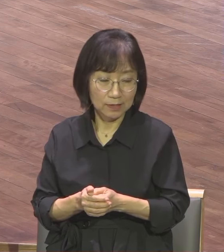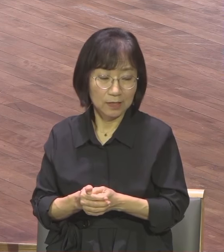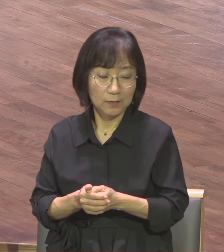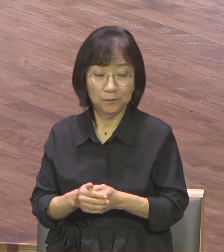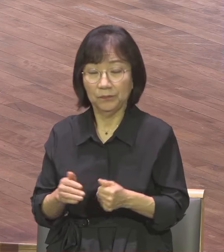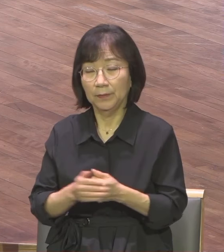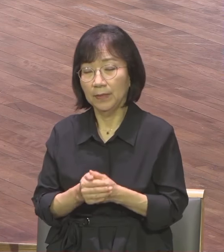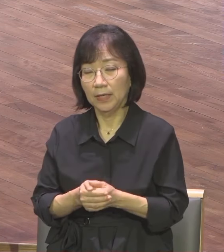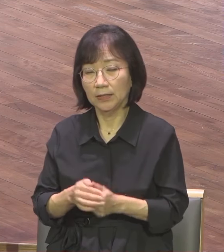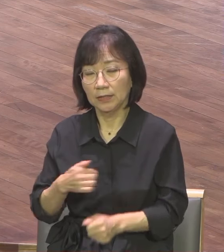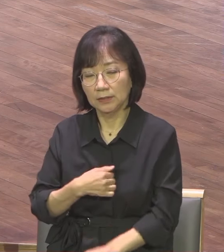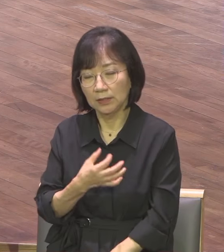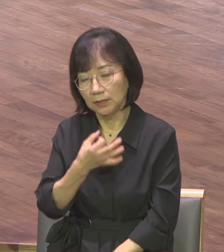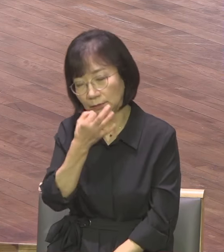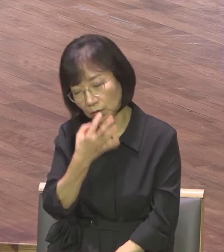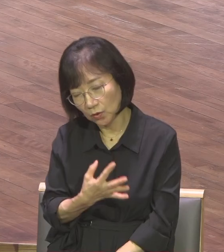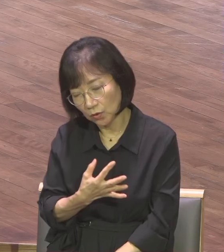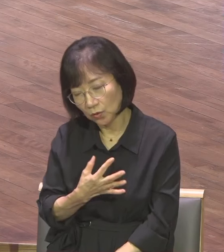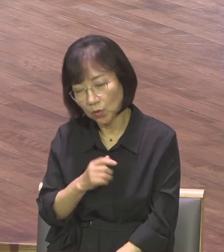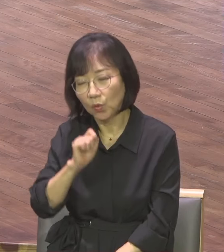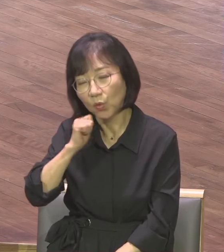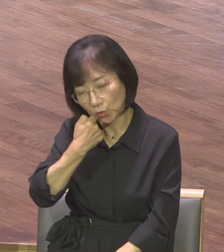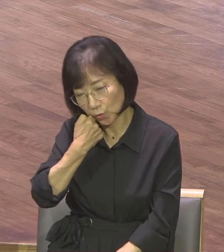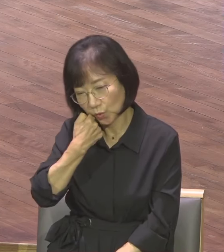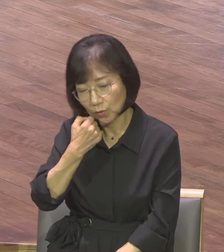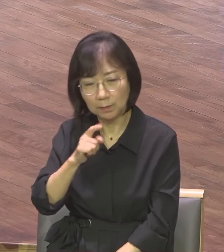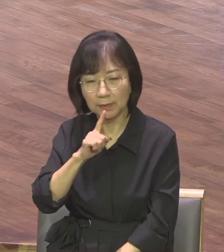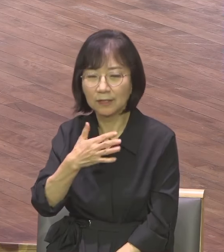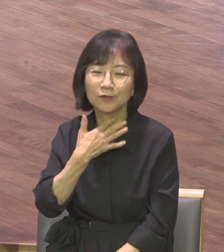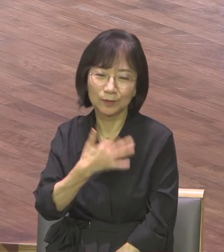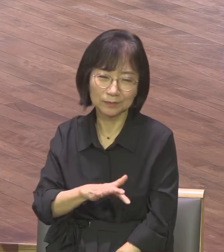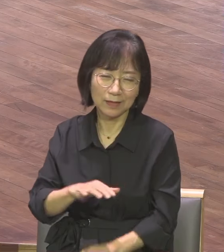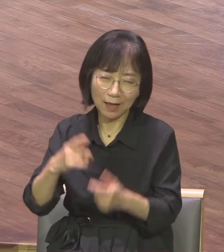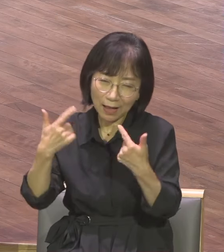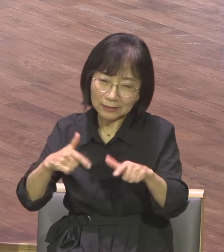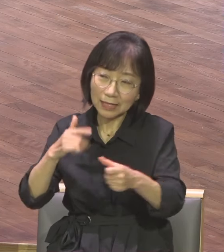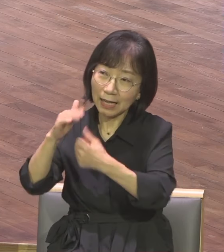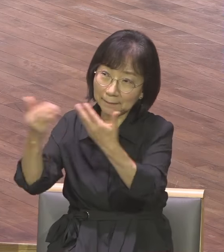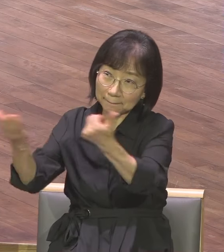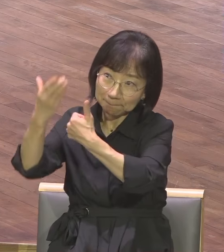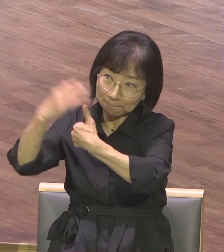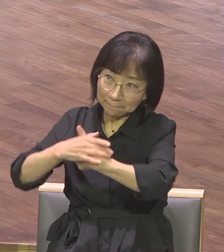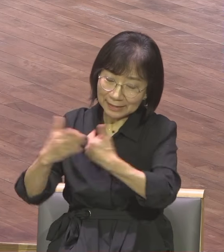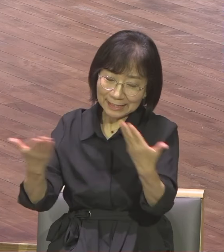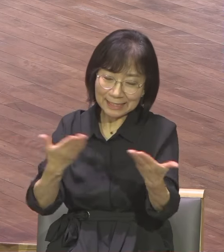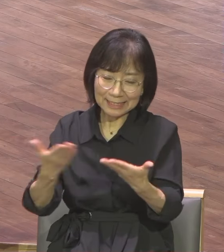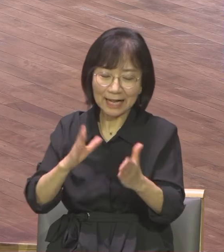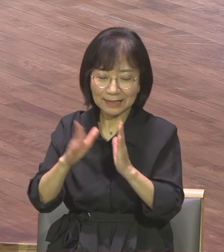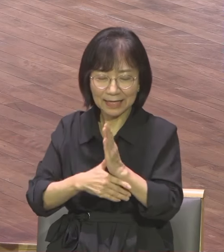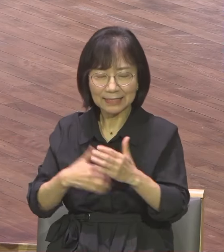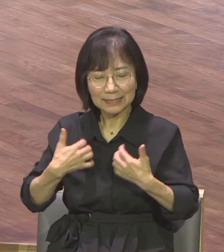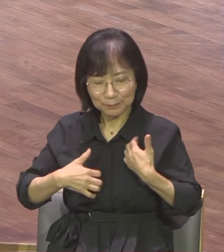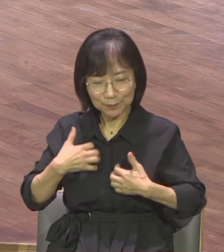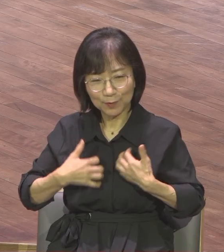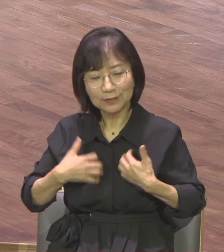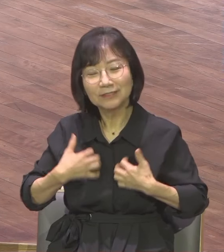얘기한 적이 없습니다 기뻤고 즐거웠어요 하나님 우리에게 불이 막아여 주옵소서